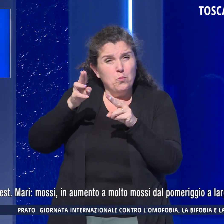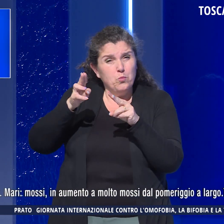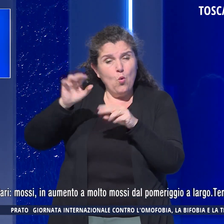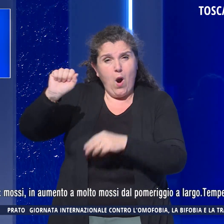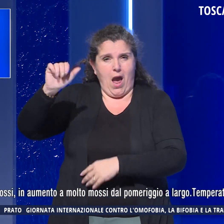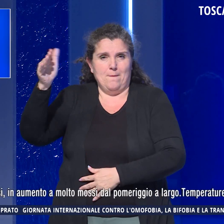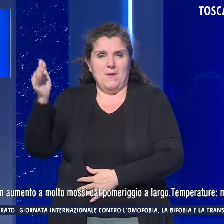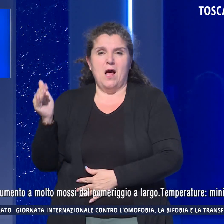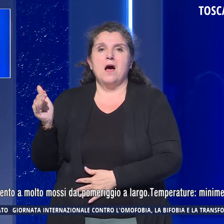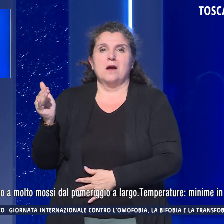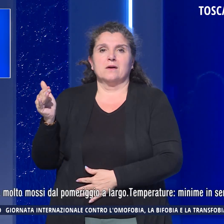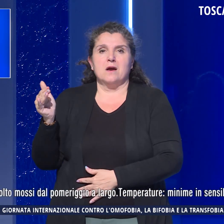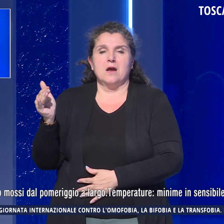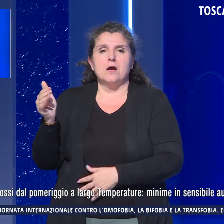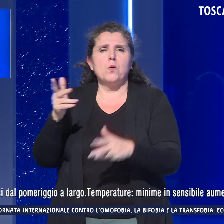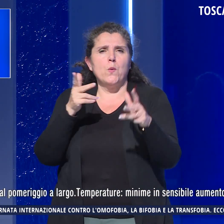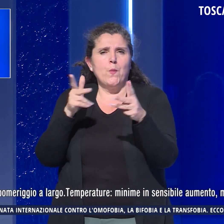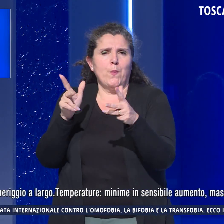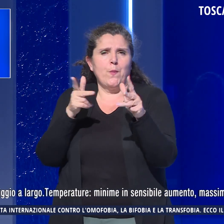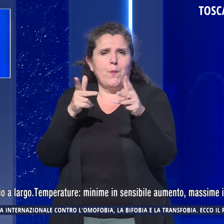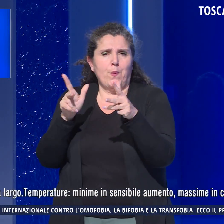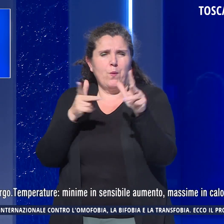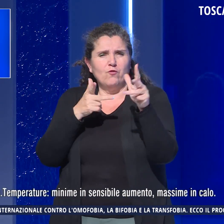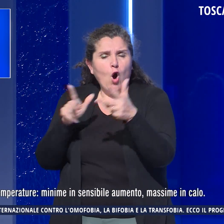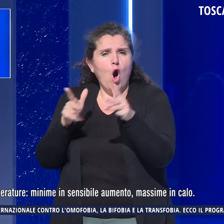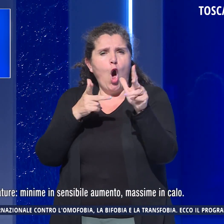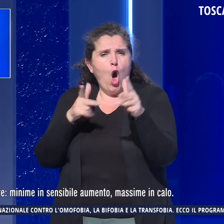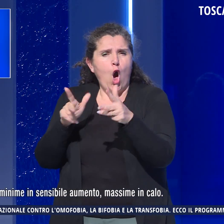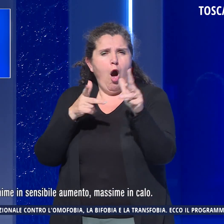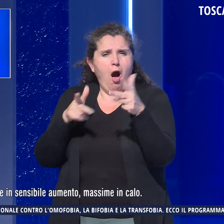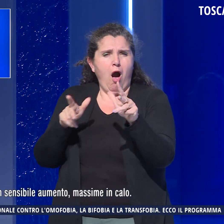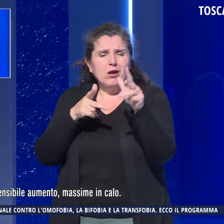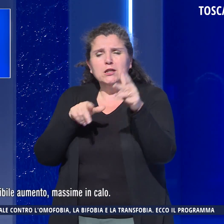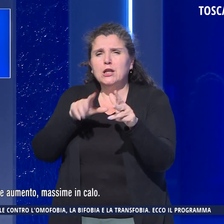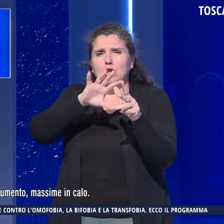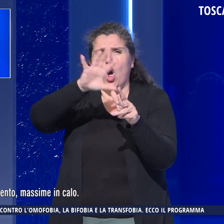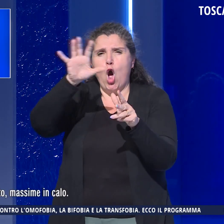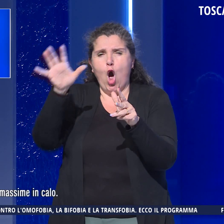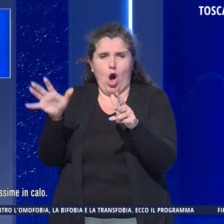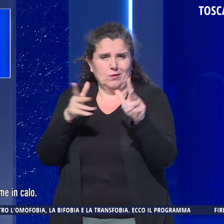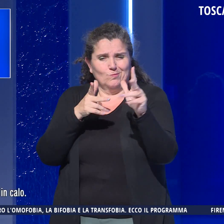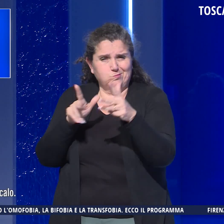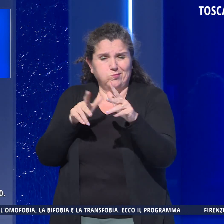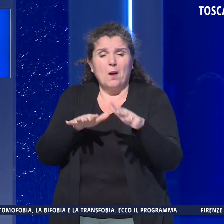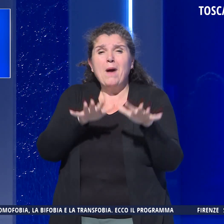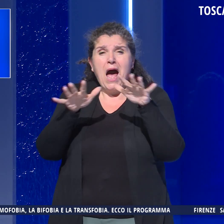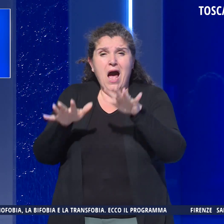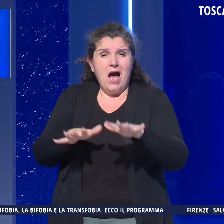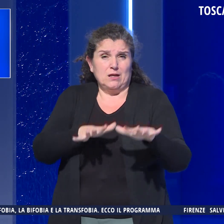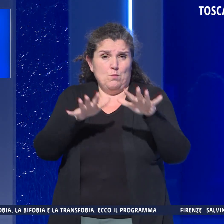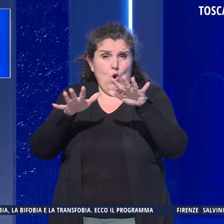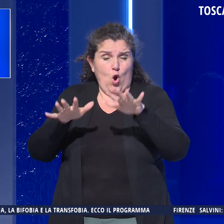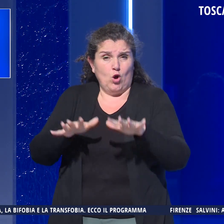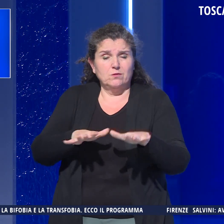appenniniche i venti moderati o forti dal nord-nord-est i mari mossi